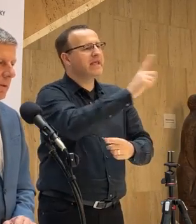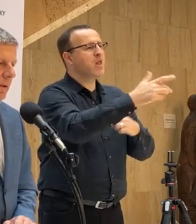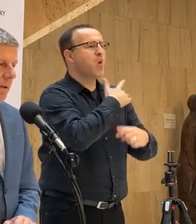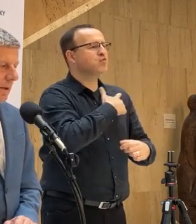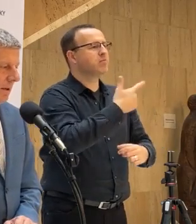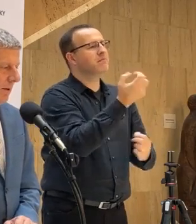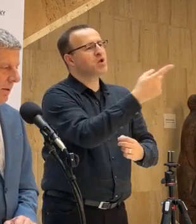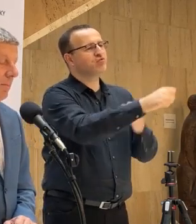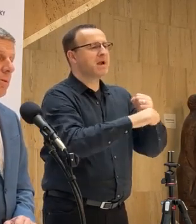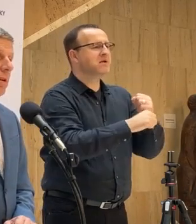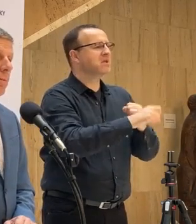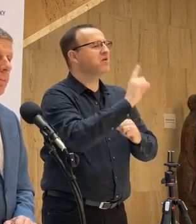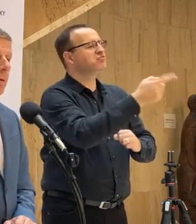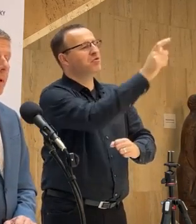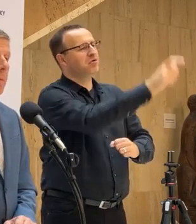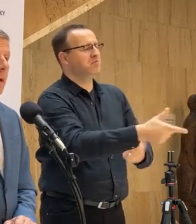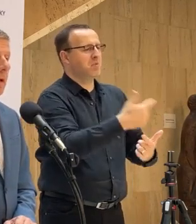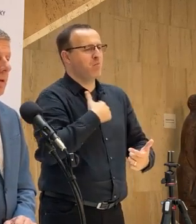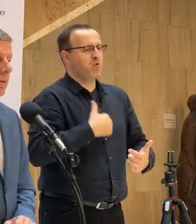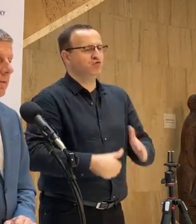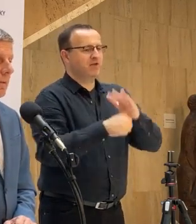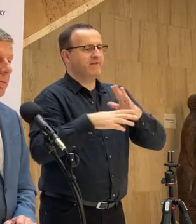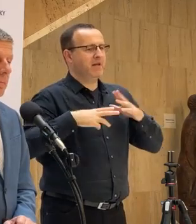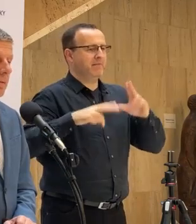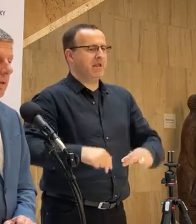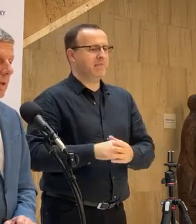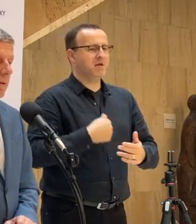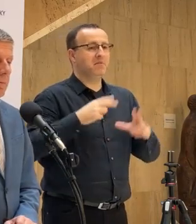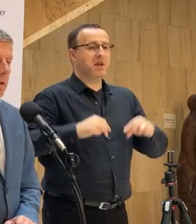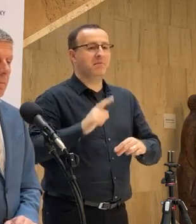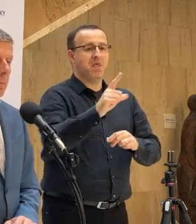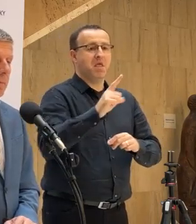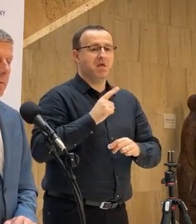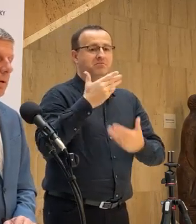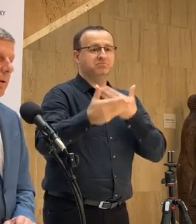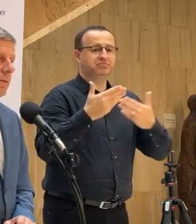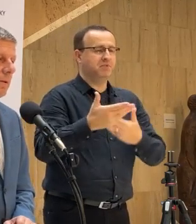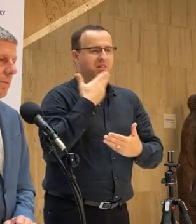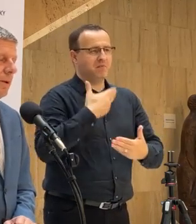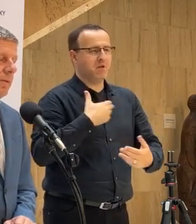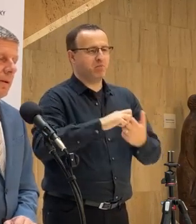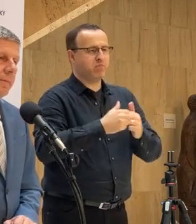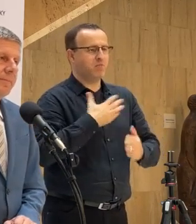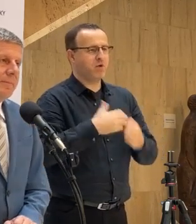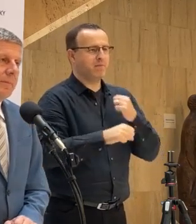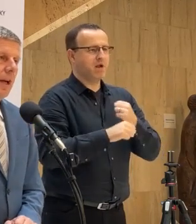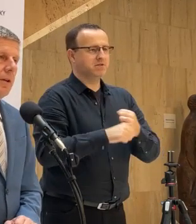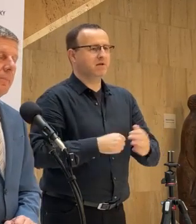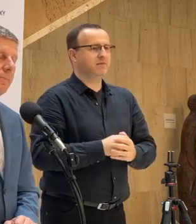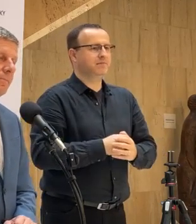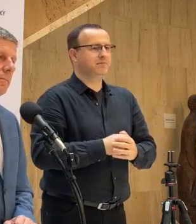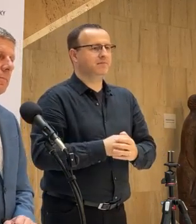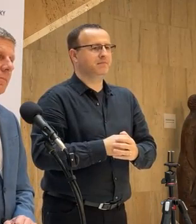osôb. Mojím šéfom je pán premiér a s tým som sa bavil. Nemá s tým žiadny problém z mojho prácov, takže poľa toho sa riadím.